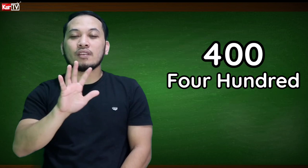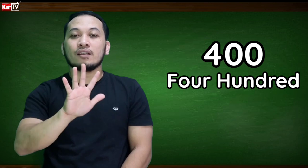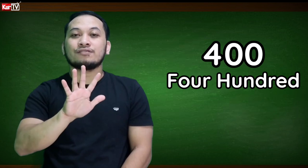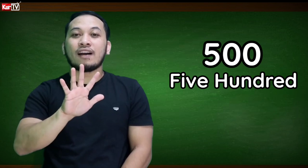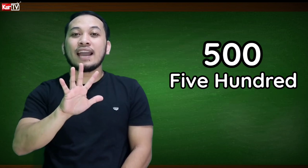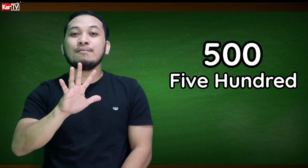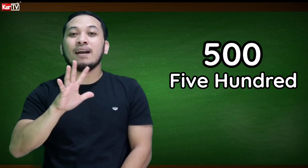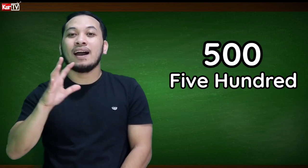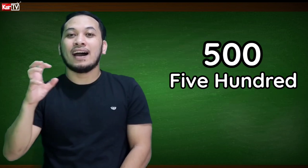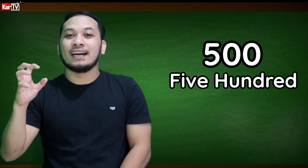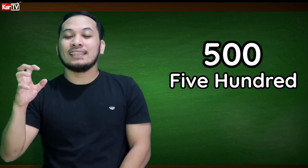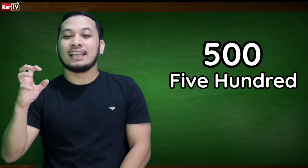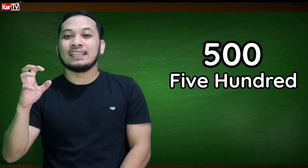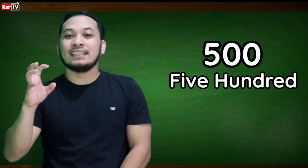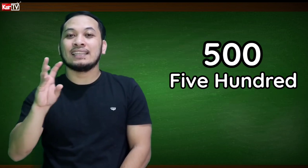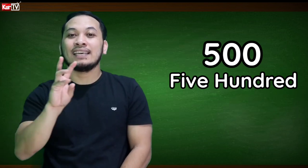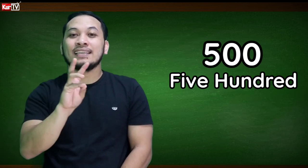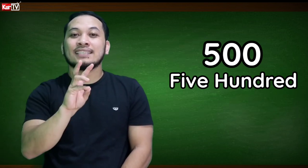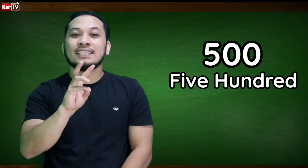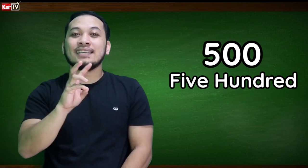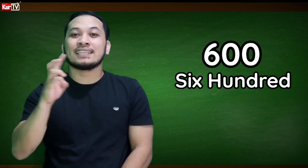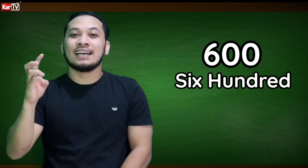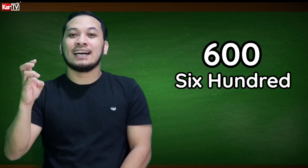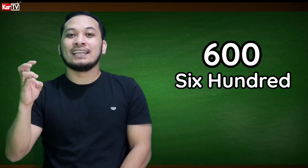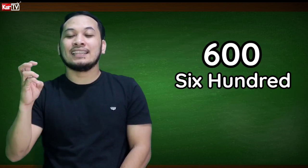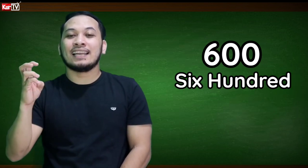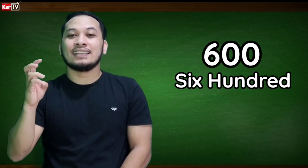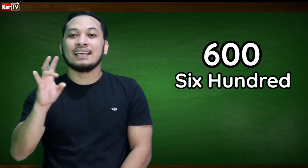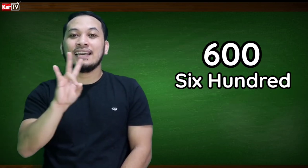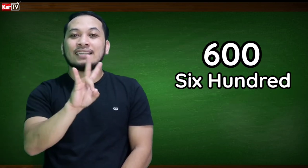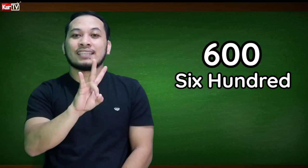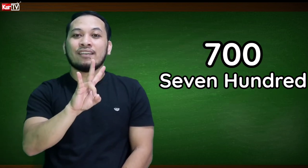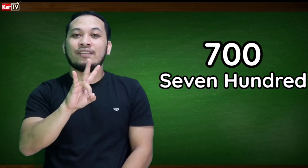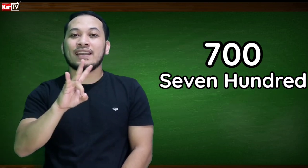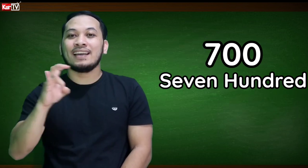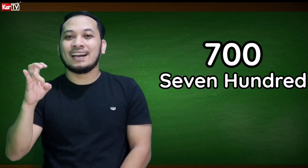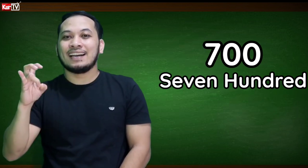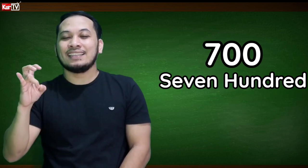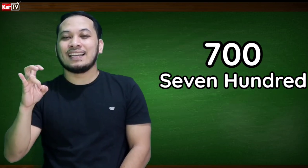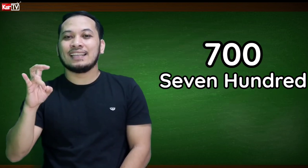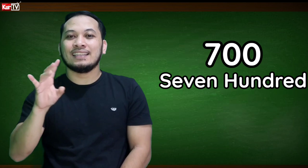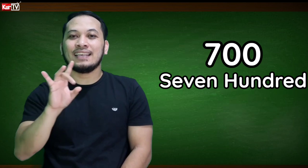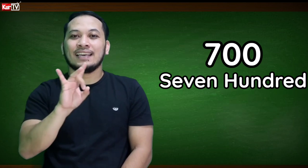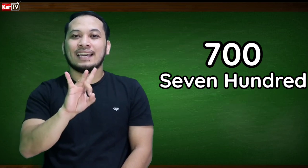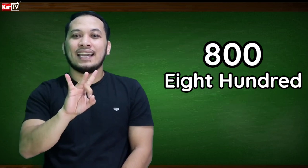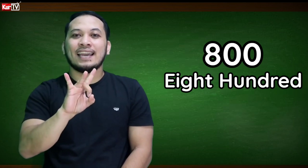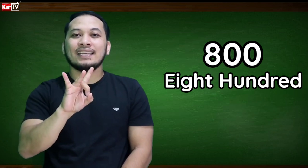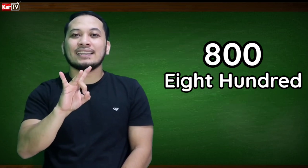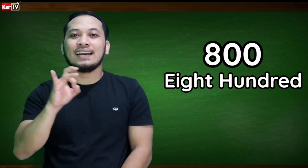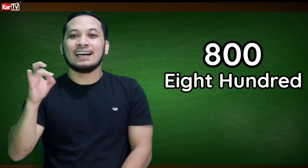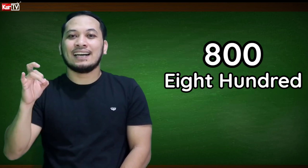500, 600, 700, 800,